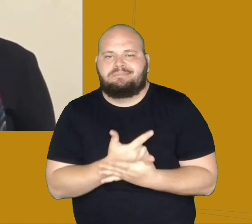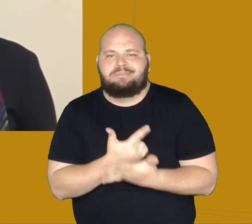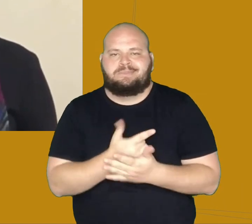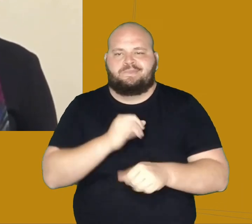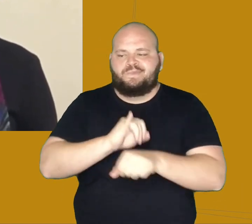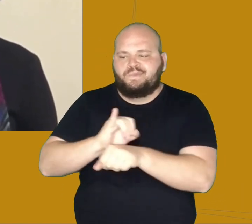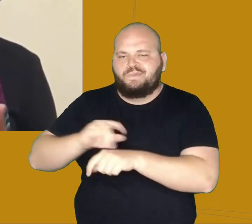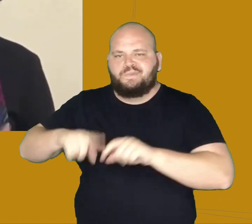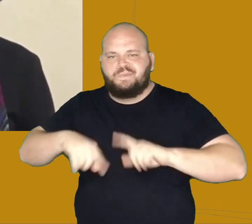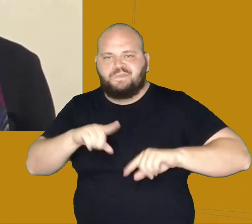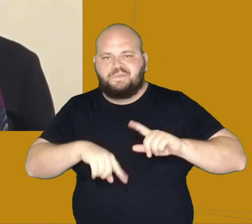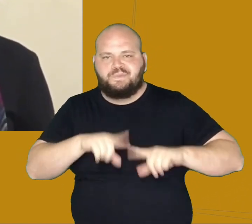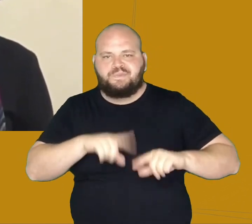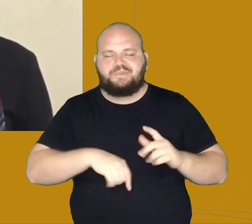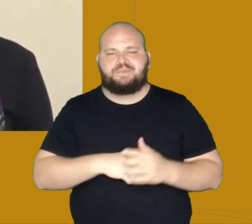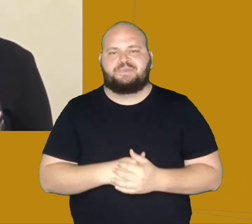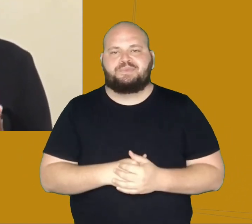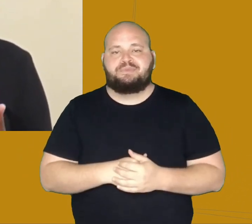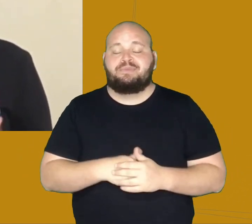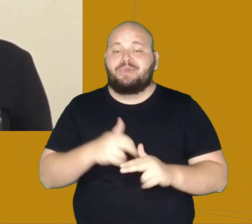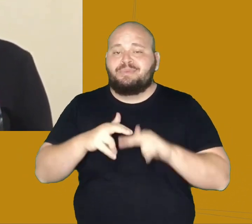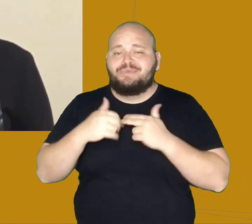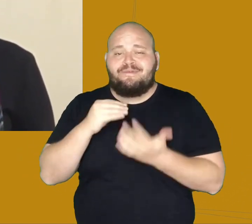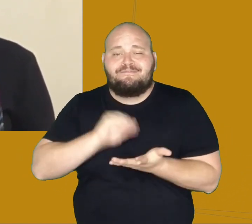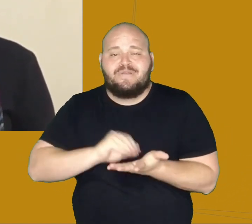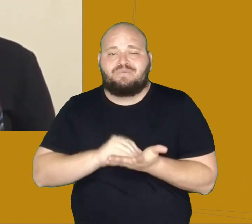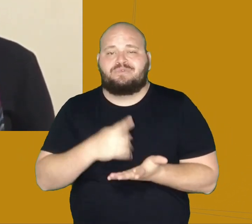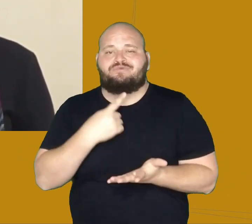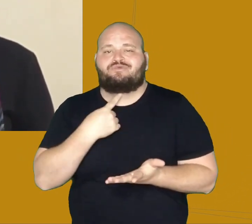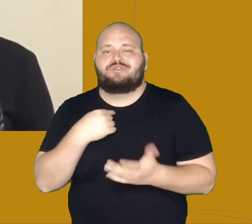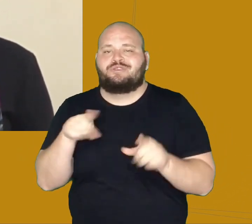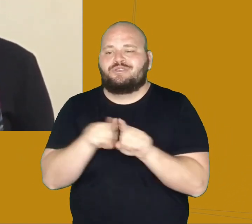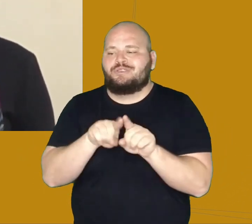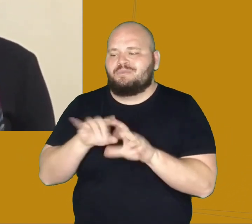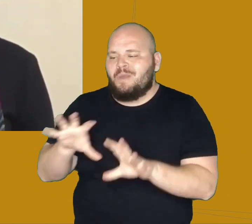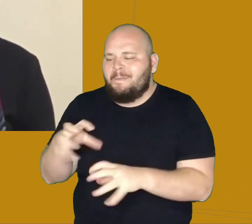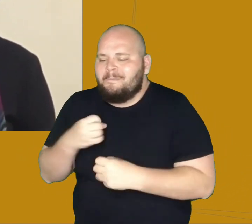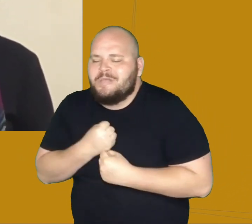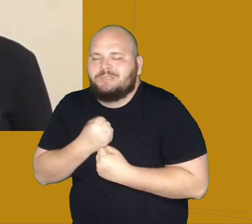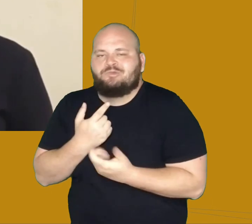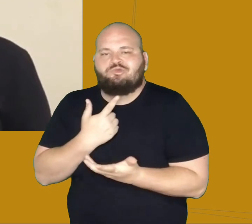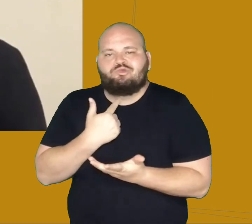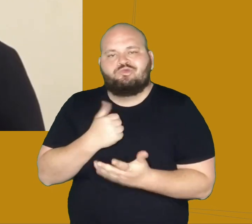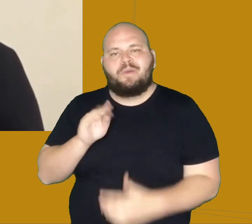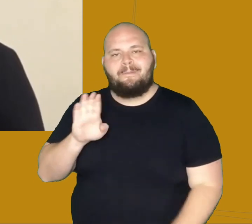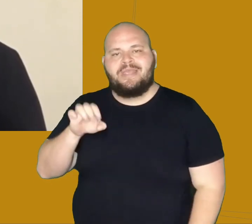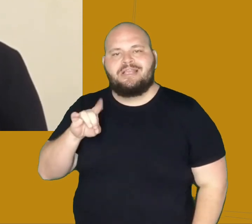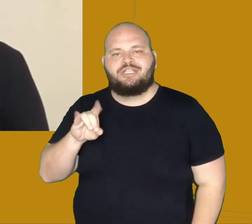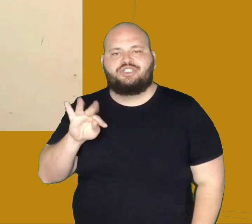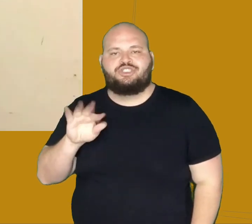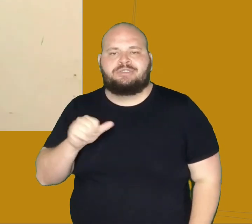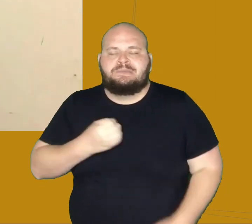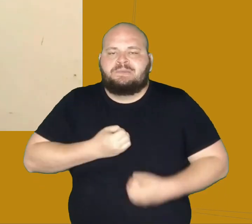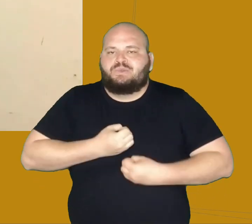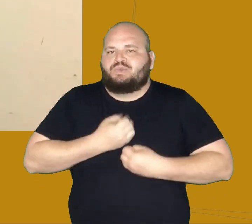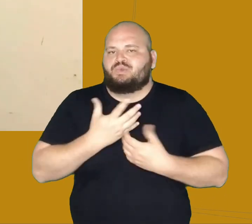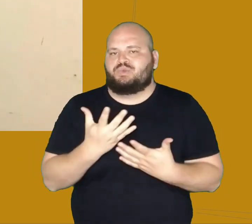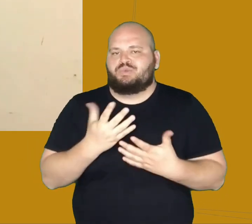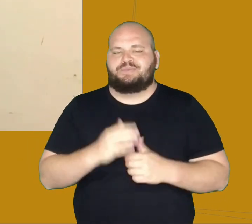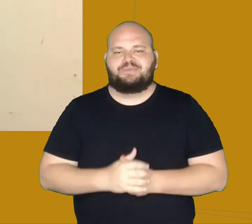A falta de vontade e, ao mesmo tempo, o apego aos desejos falavam mais altos em Dona Benedita. Duas semanas após o